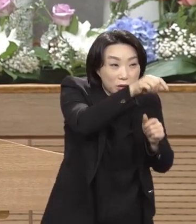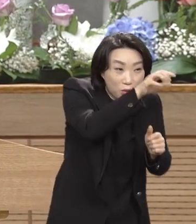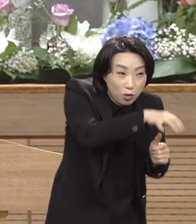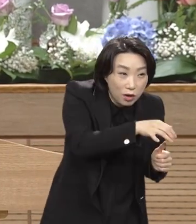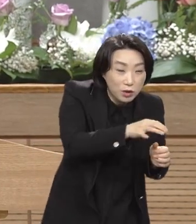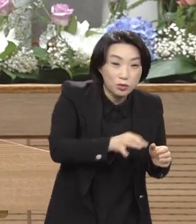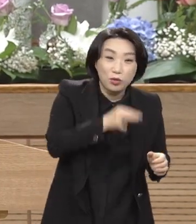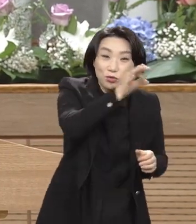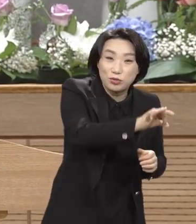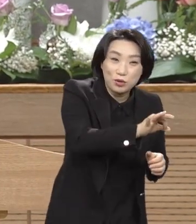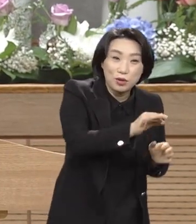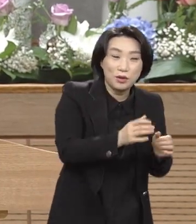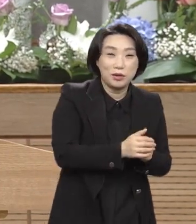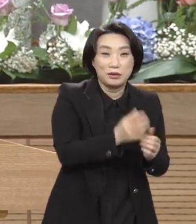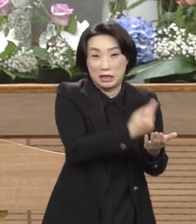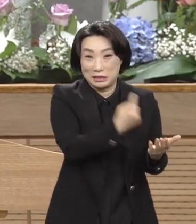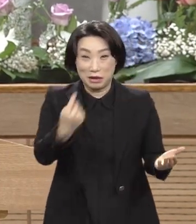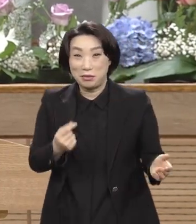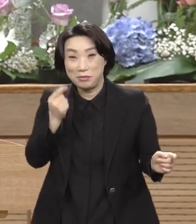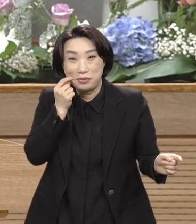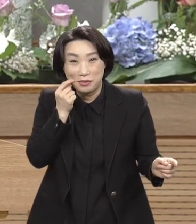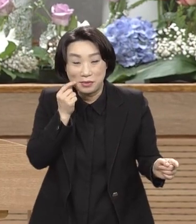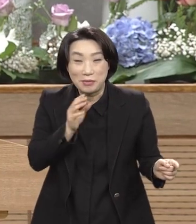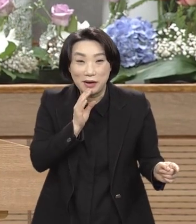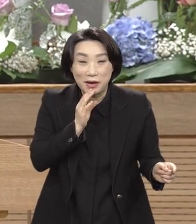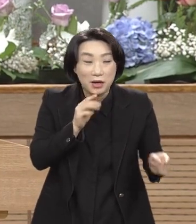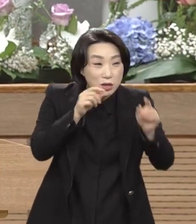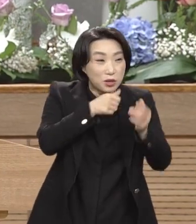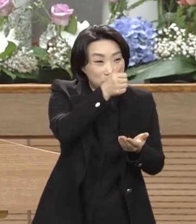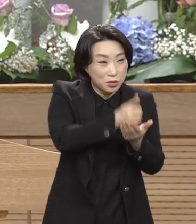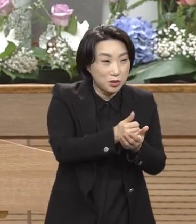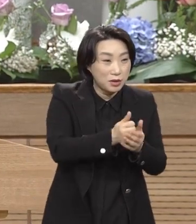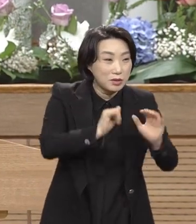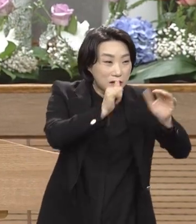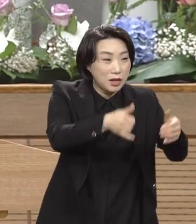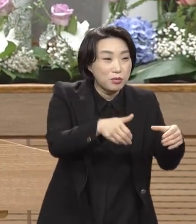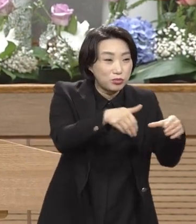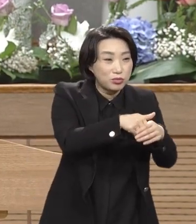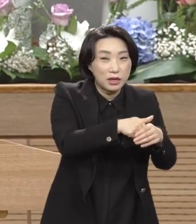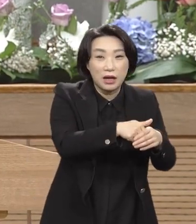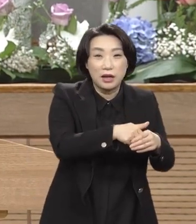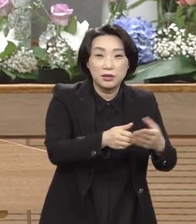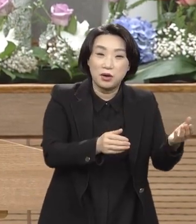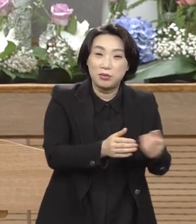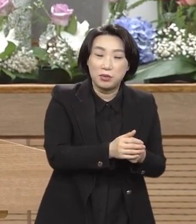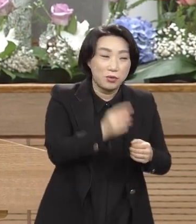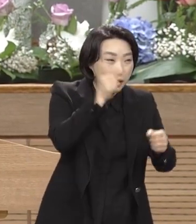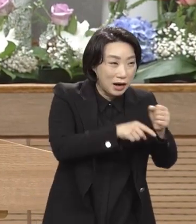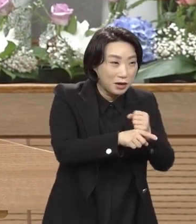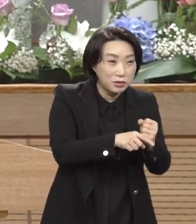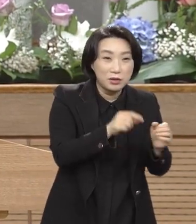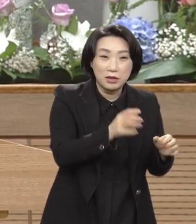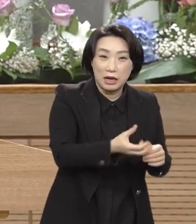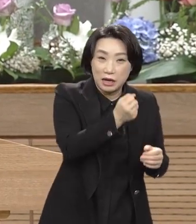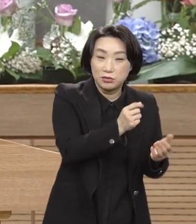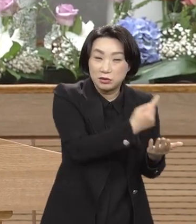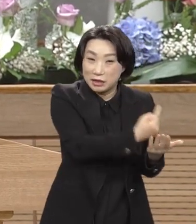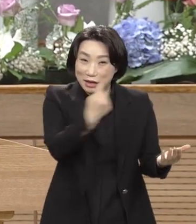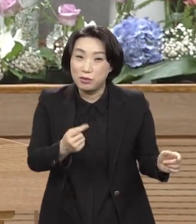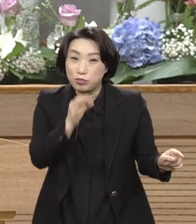주고도 나올 수 없고 회에서 세상의 문명으로 물질로 과학으로 나올 수 없고 예수의